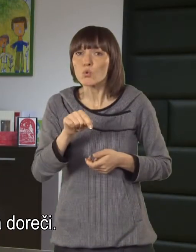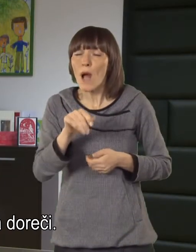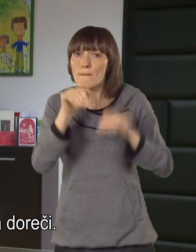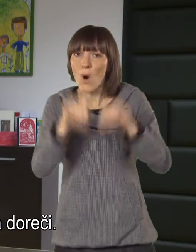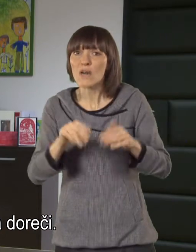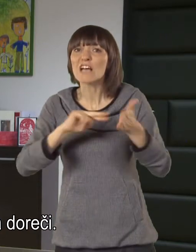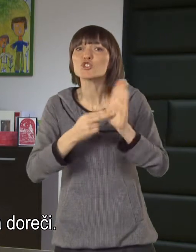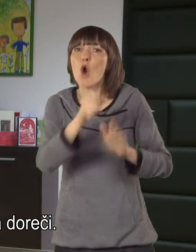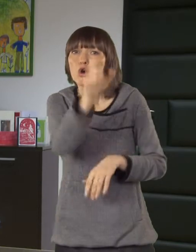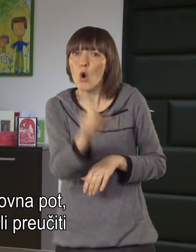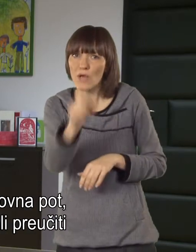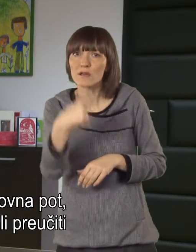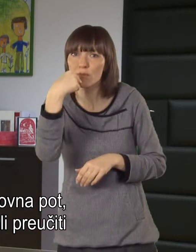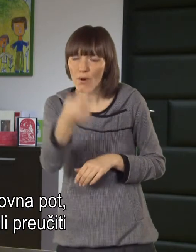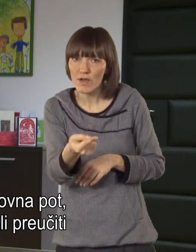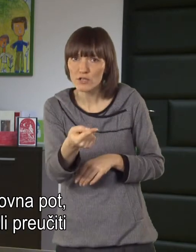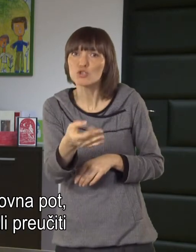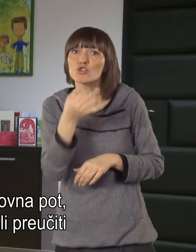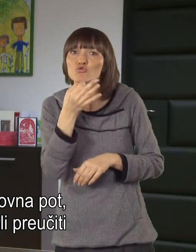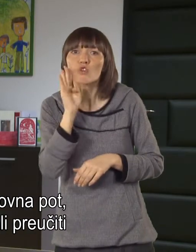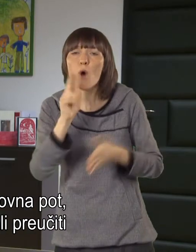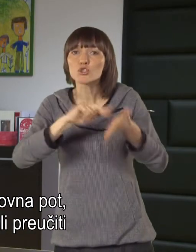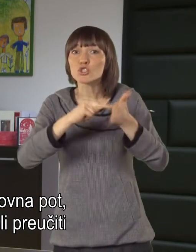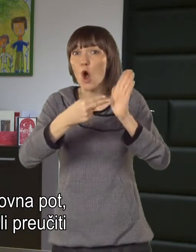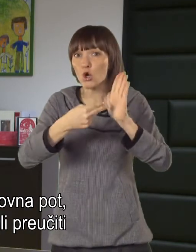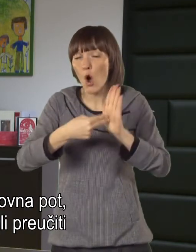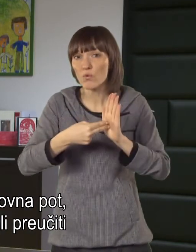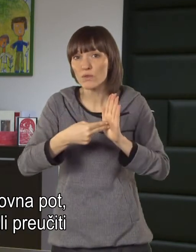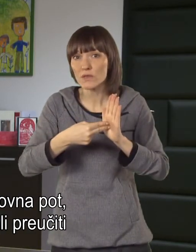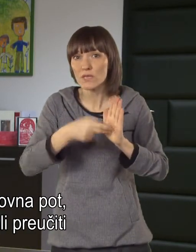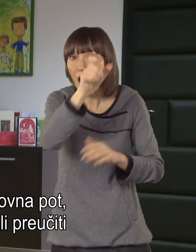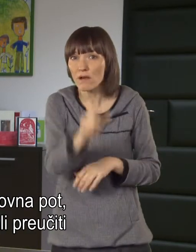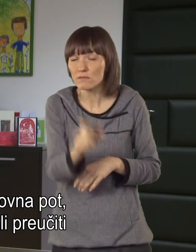mora stroka dolečiti. Če bo takšen strokovna